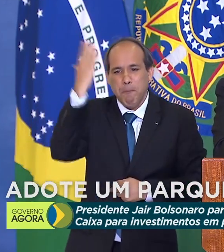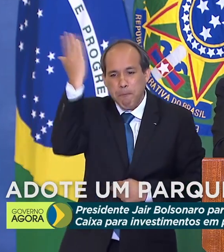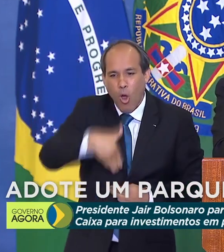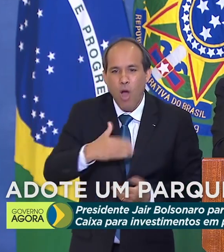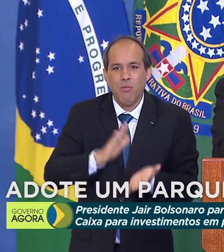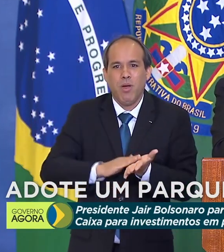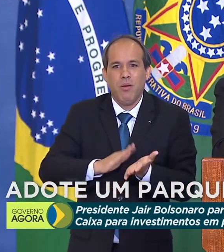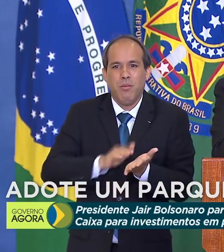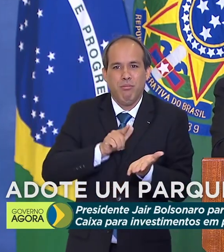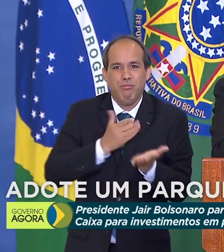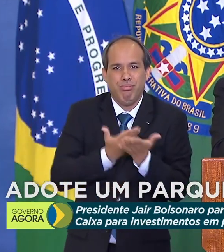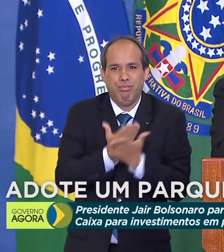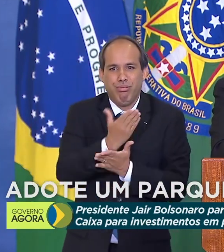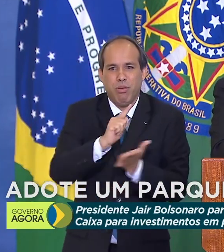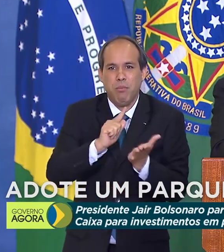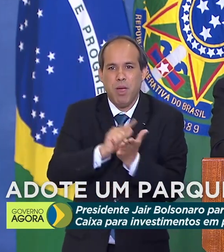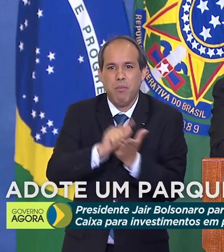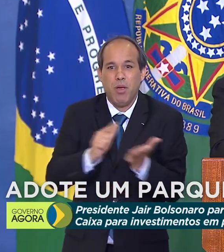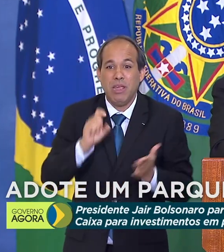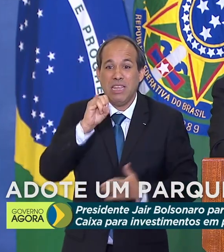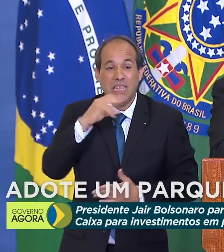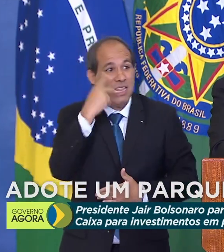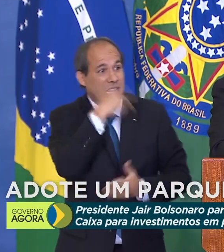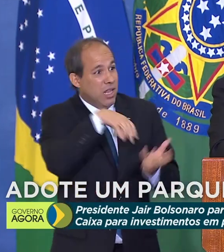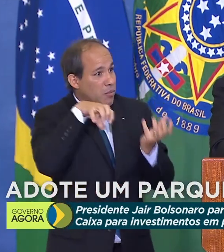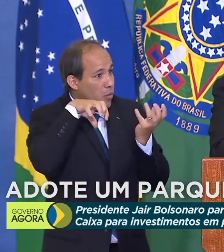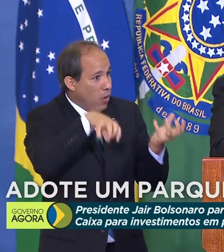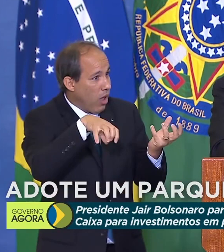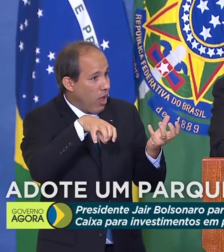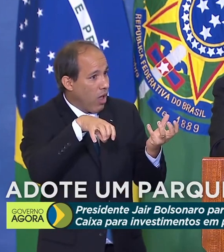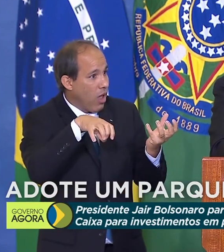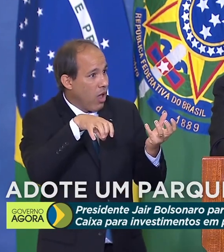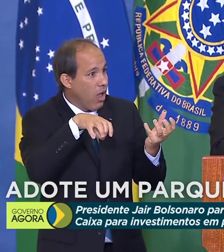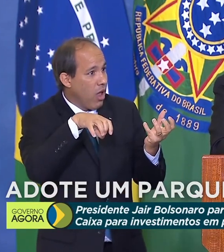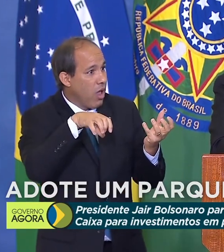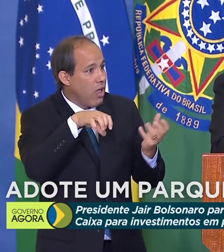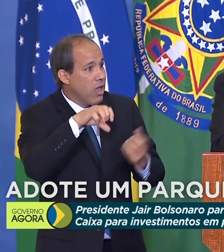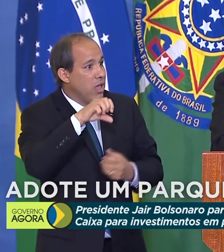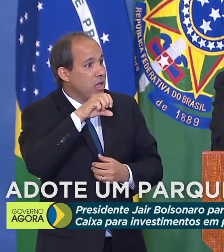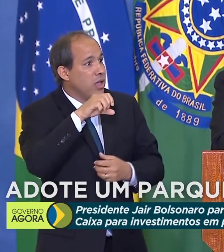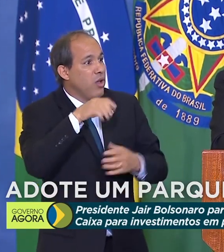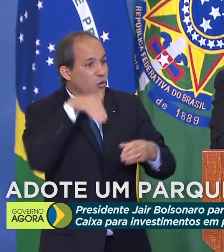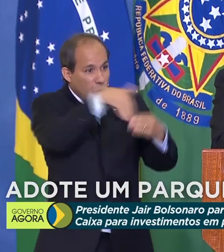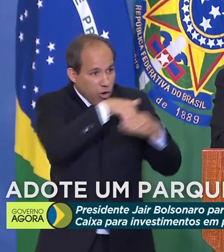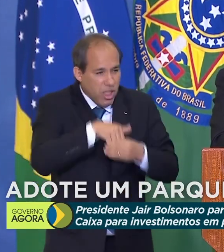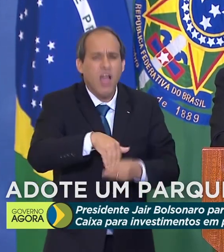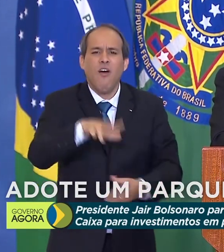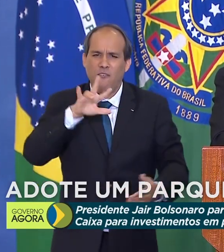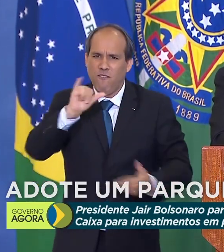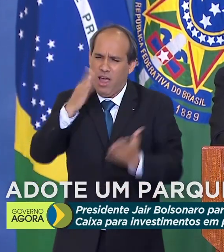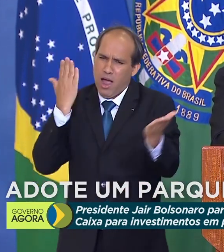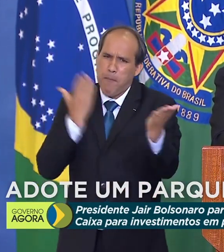mais, se o parlamento brasileiro promulgar, teremos voto impresso em 22.